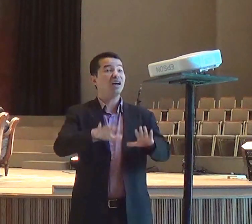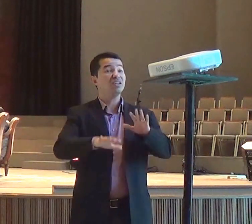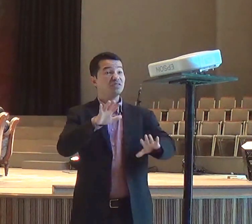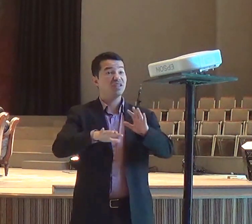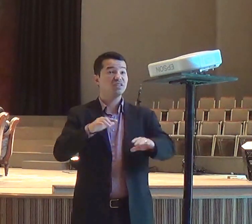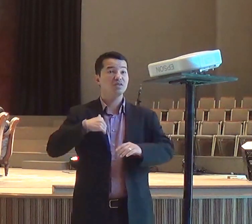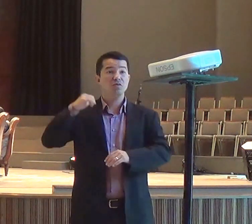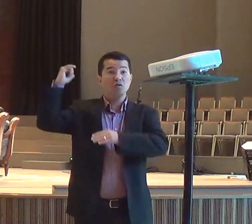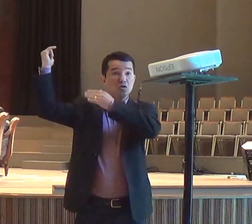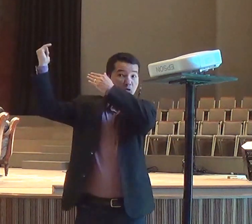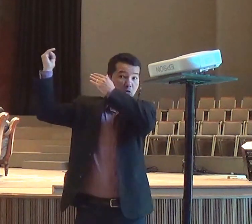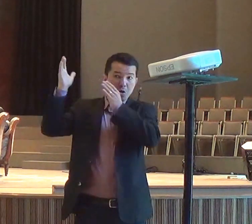por causa, do meu medo,